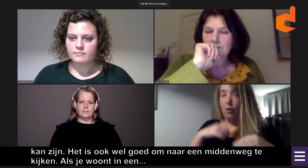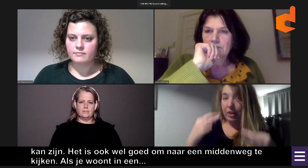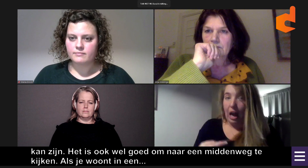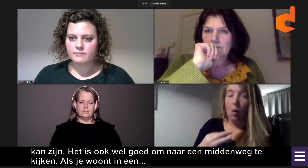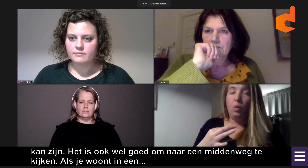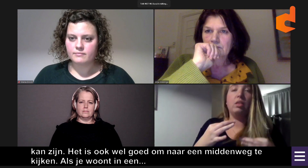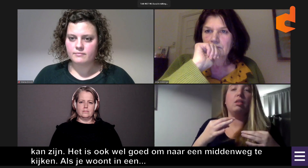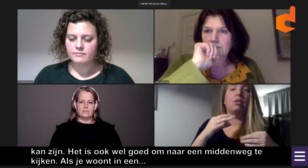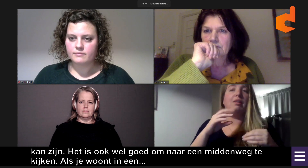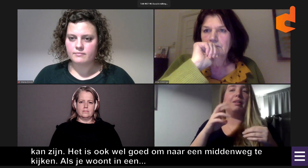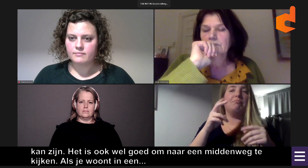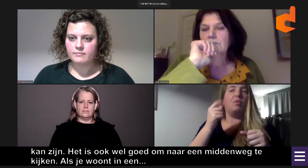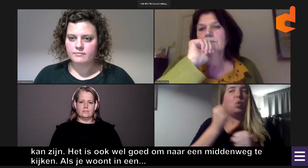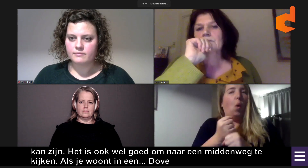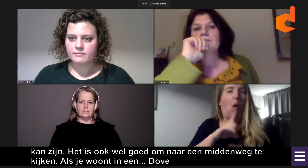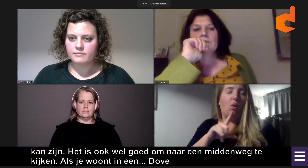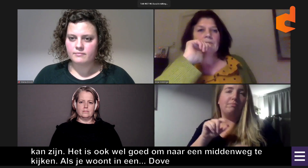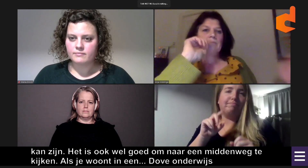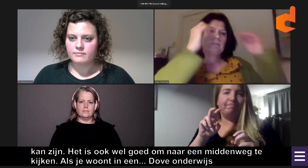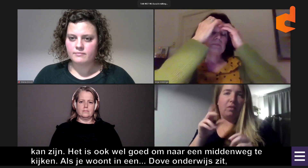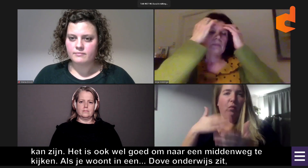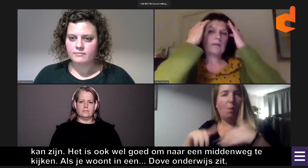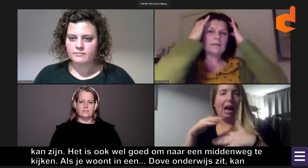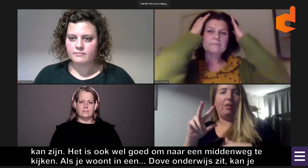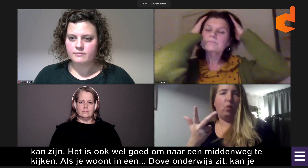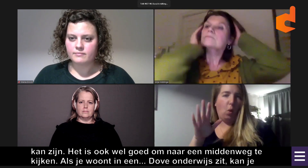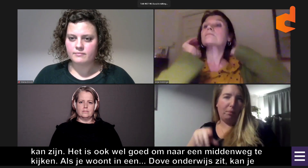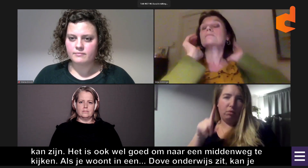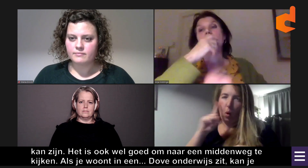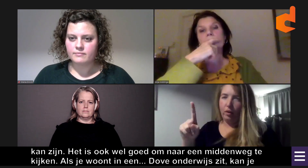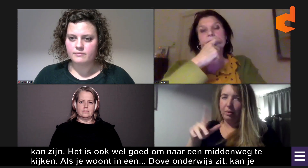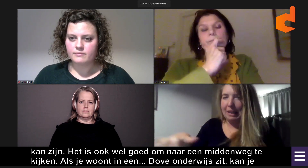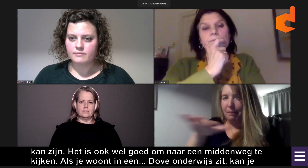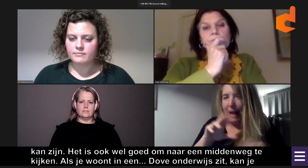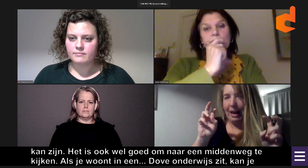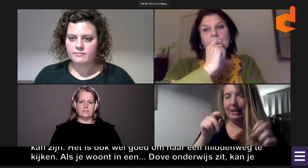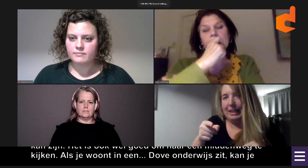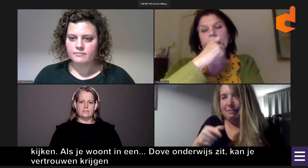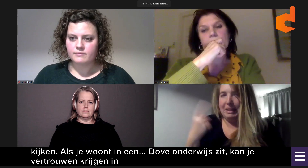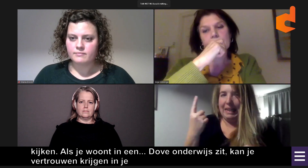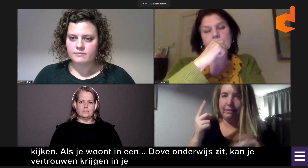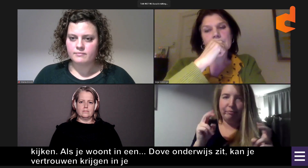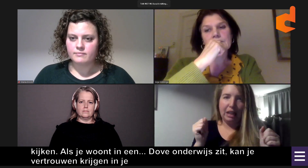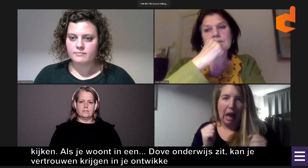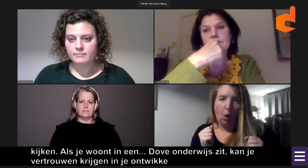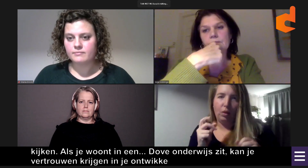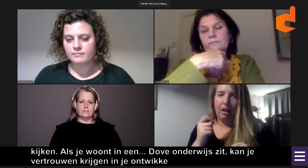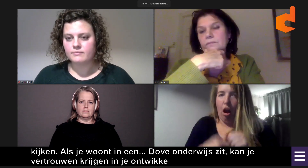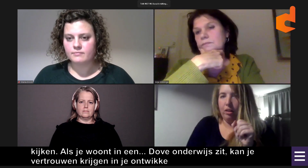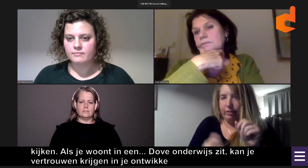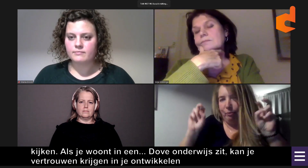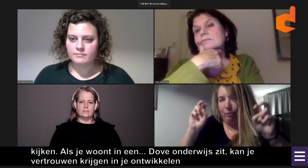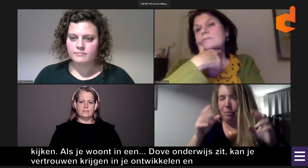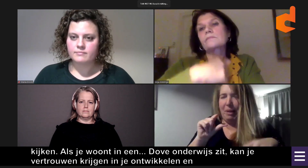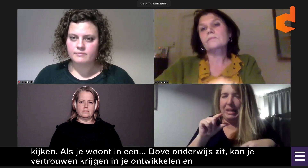onderwijs zit in je omgeving. Kan je vertrouwen krijgen in je omgeving. Jezelf ontwikkelen. En dan kan je ook op de horende maatschappij zogezegd worden